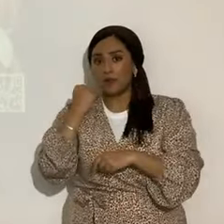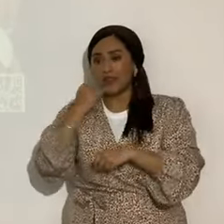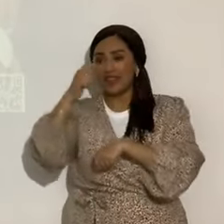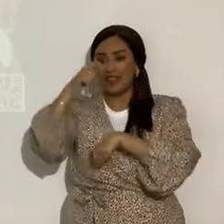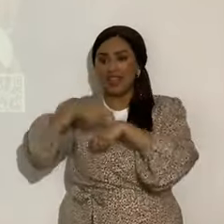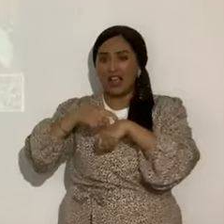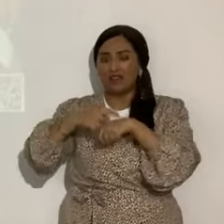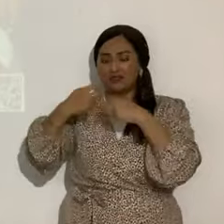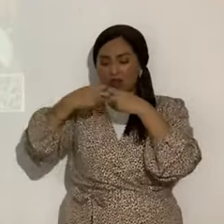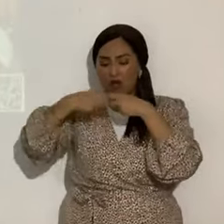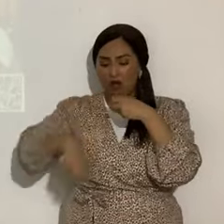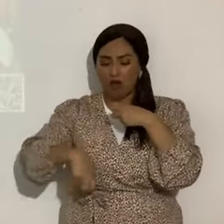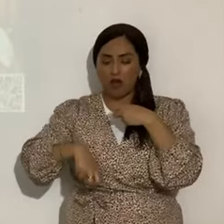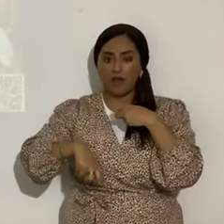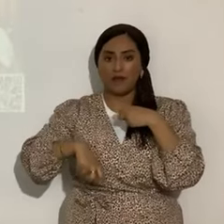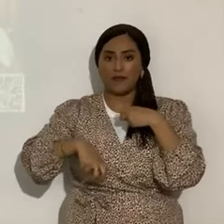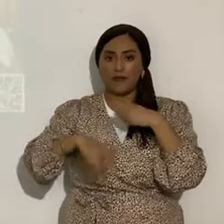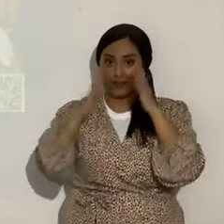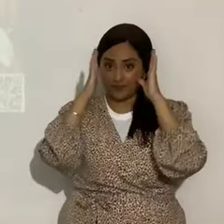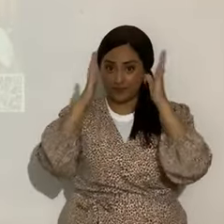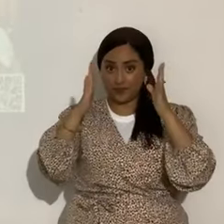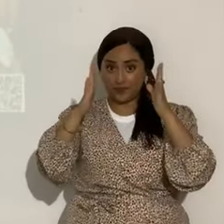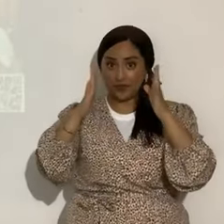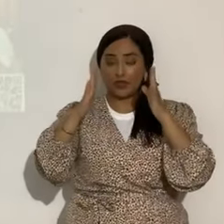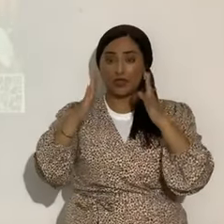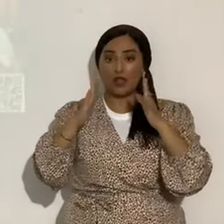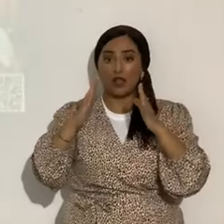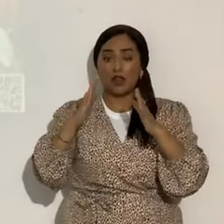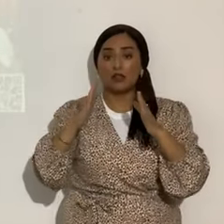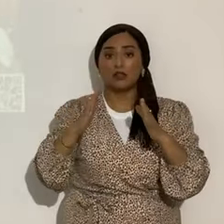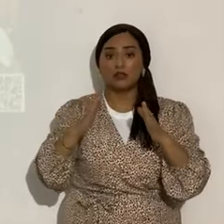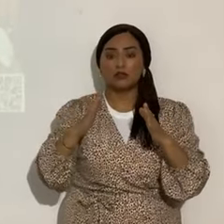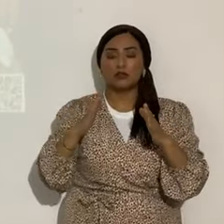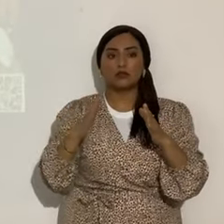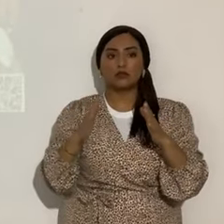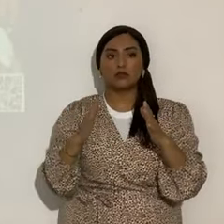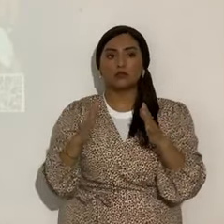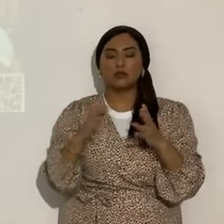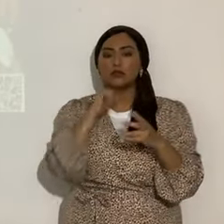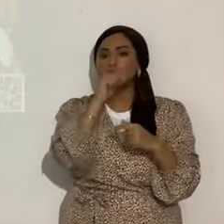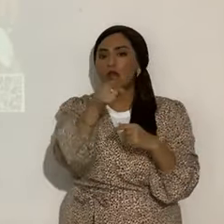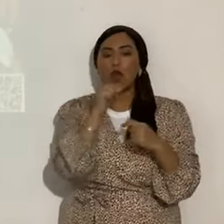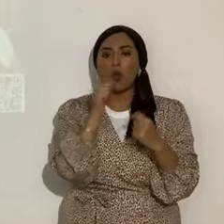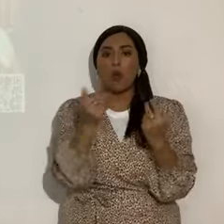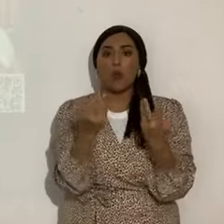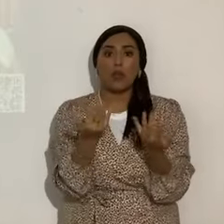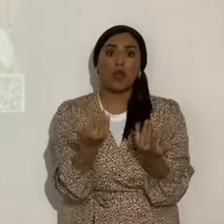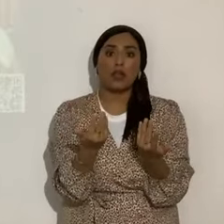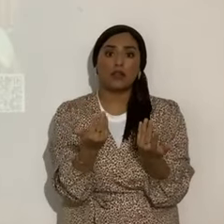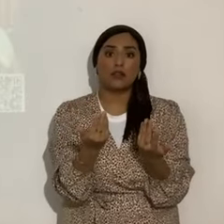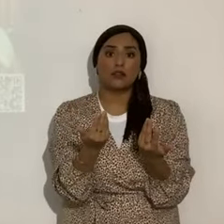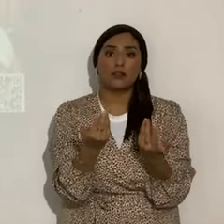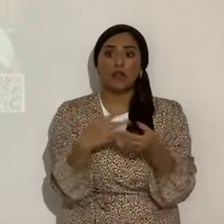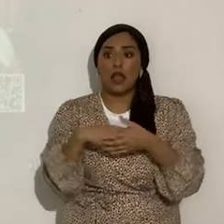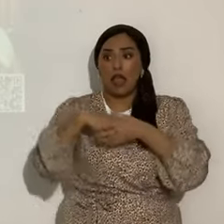angustia. Fíjense muy bien. Fue removido. A ver, no estés esperando que salga el